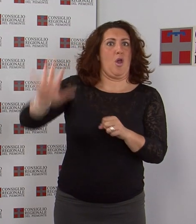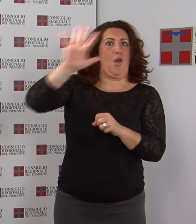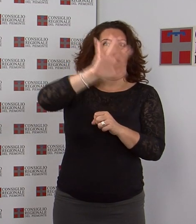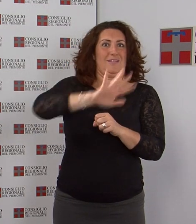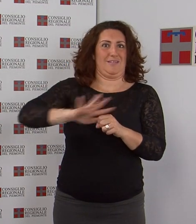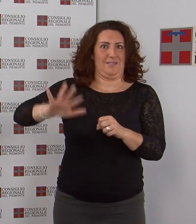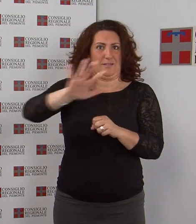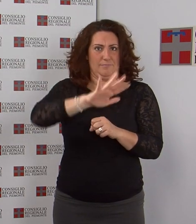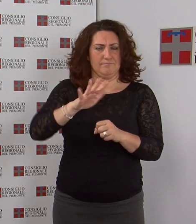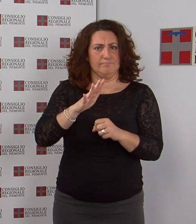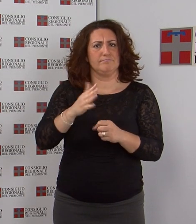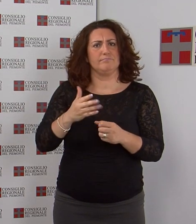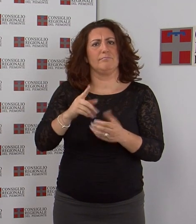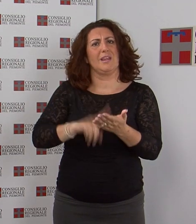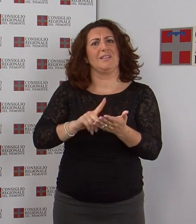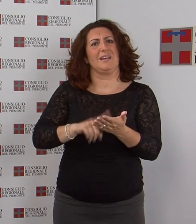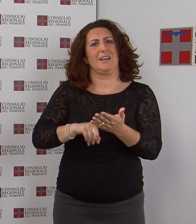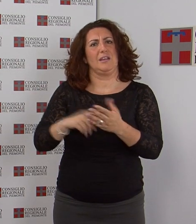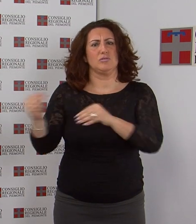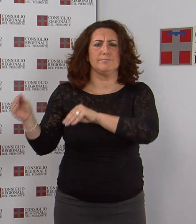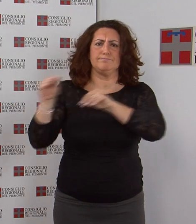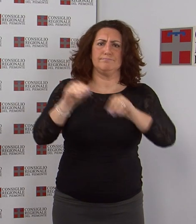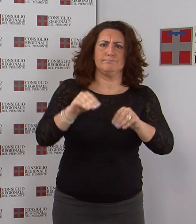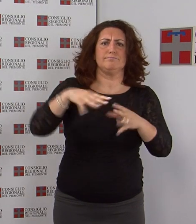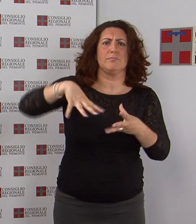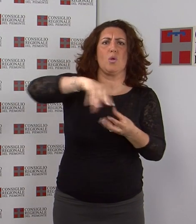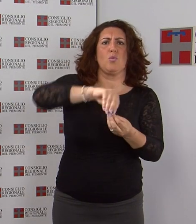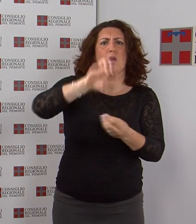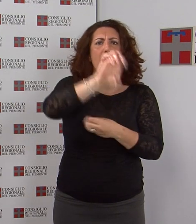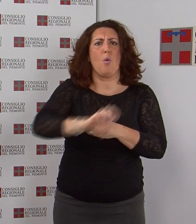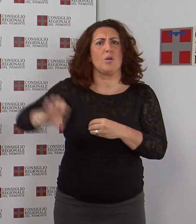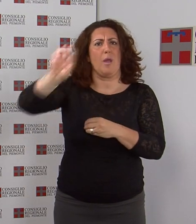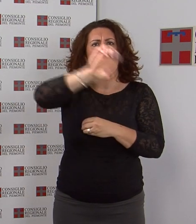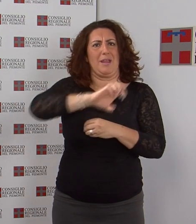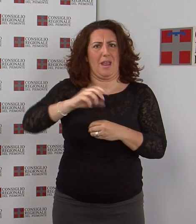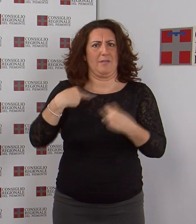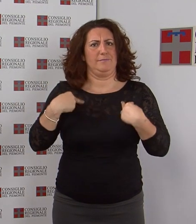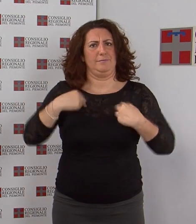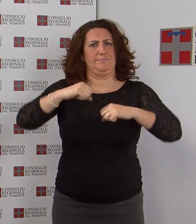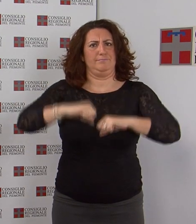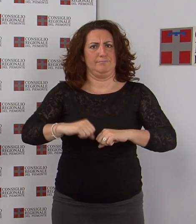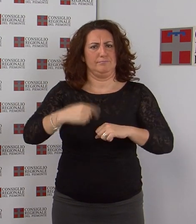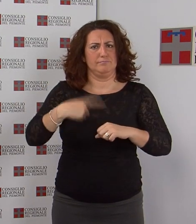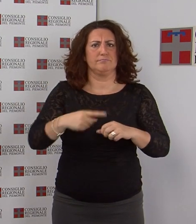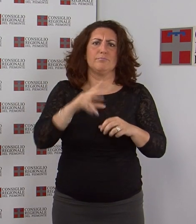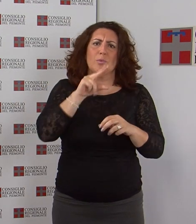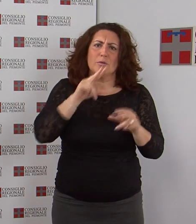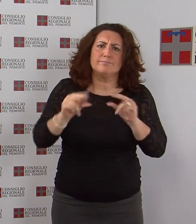asilo nell'Unione Europea, parte il percorso per la costituzione di una consulta nazionale delle politiche sull'immigrazione voluta dall